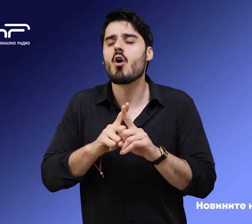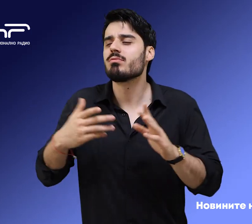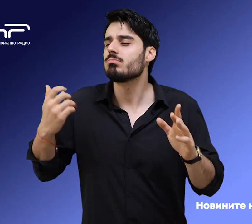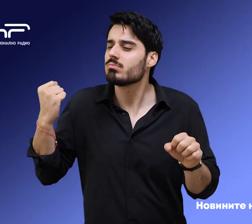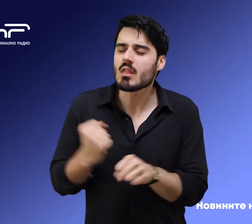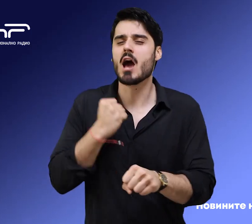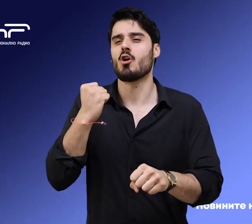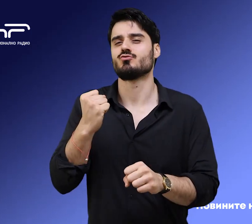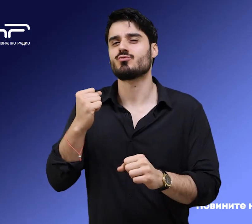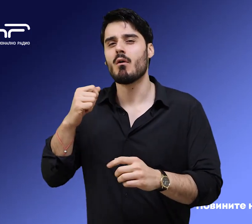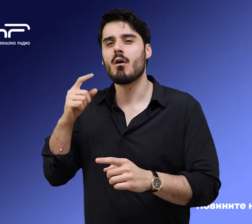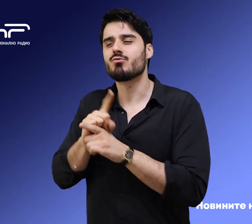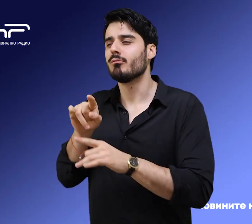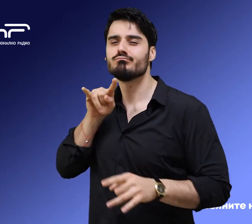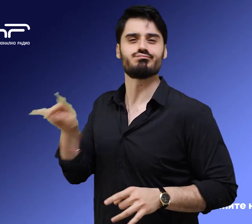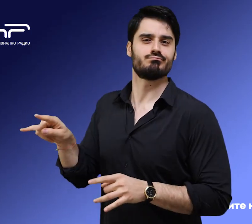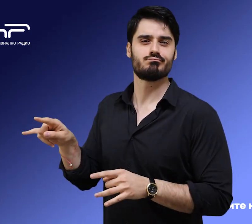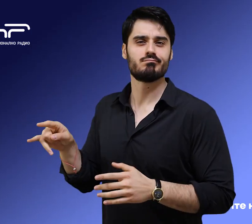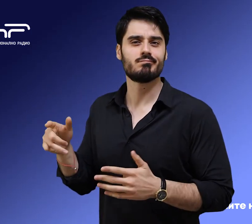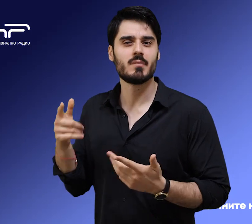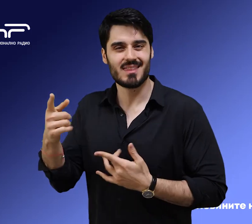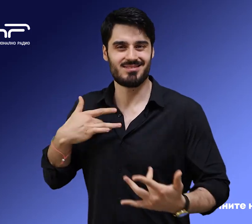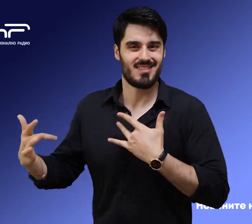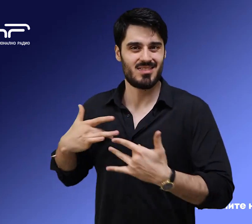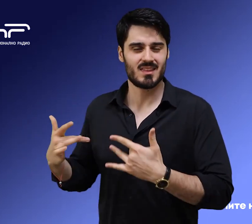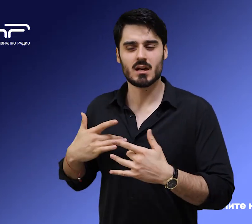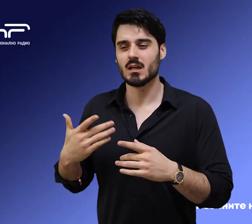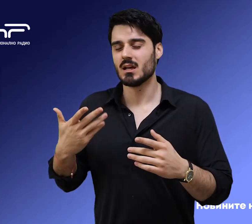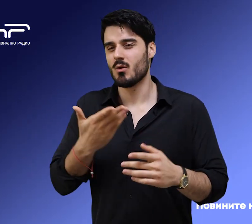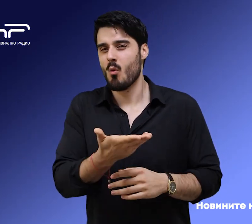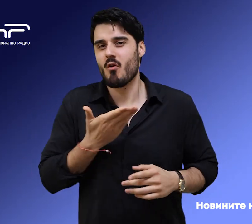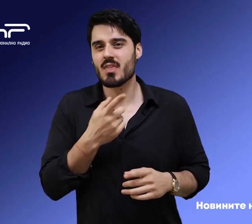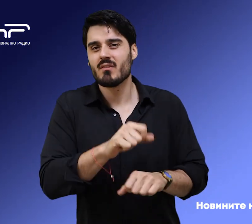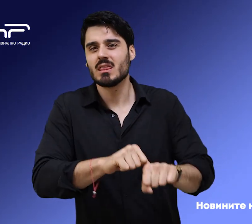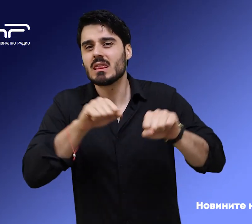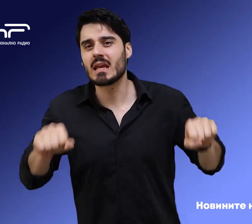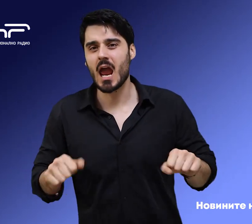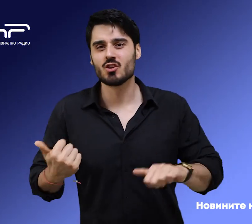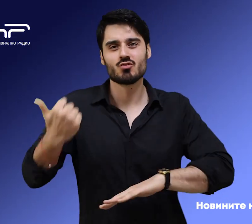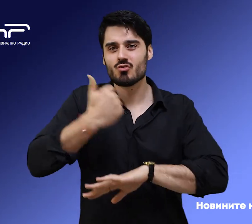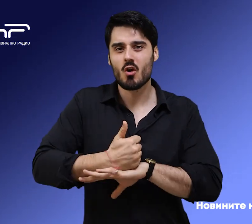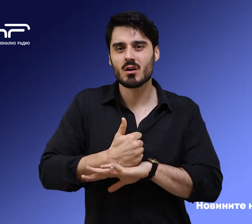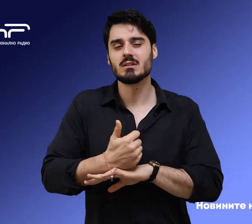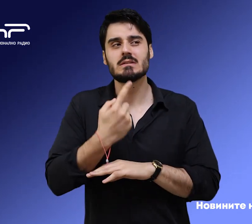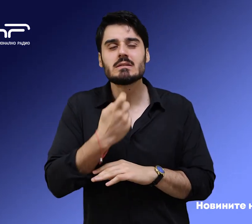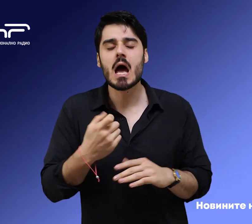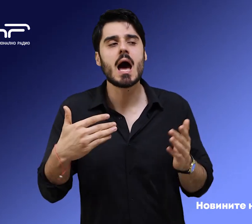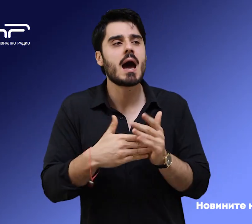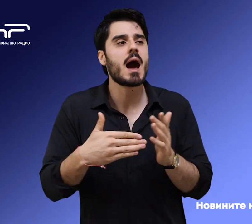тях обвинения, които са имали за цел отстраняването на директора Васил Василев, за да бъде извършено, цитирам, служебно